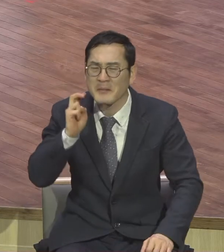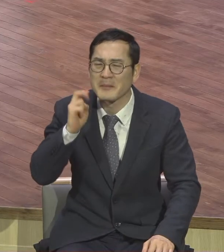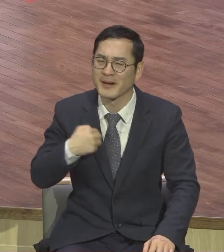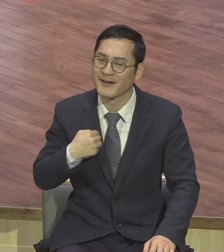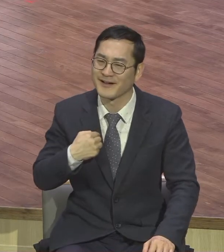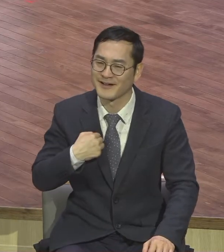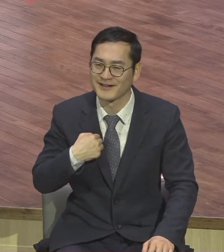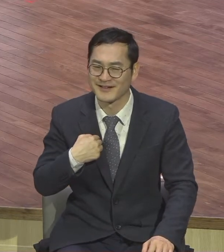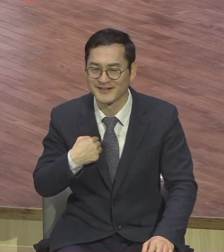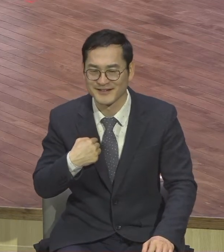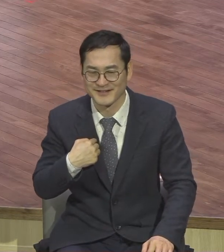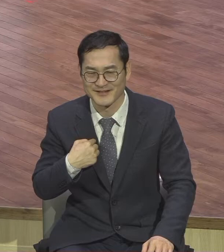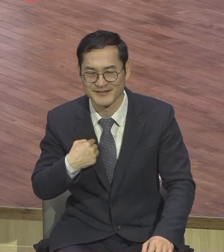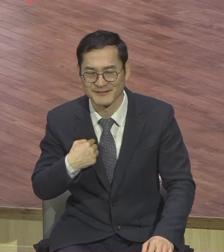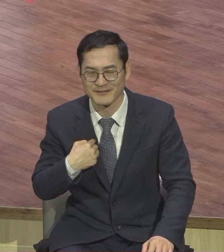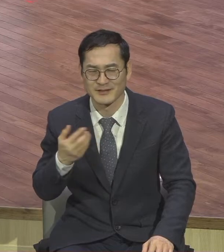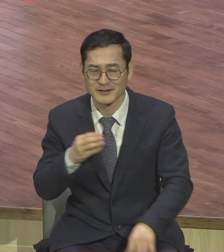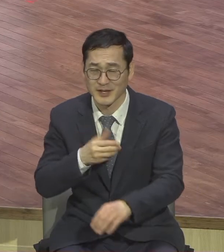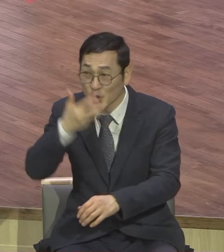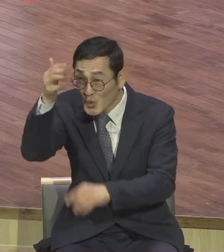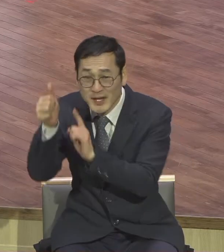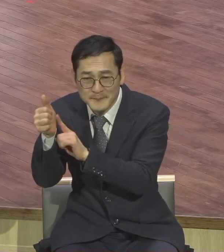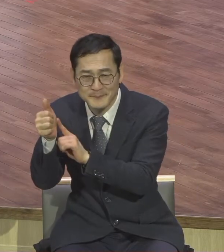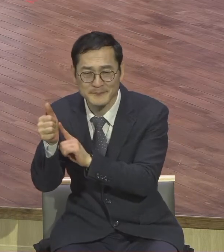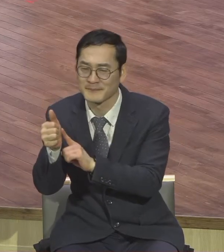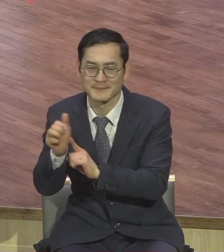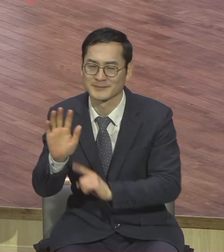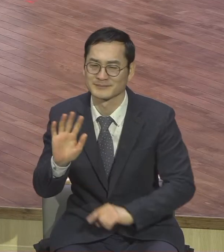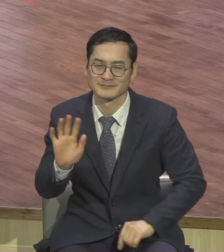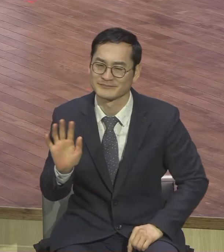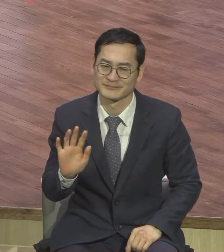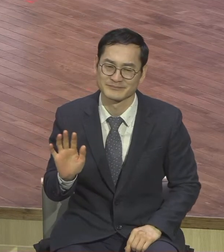강곡한 말로 위로하였더라